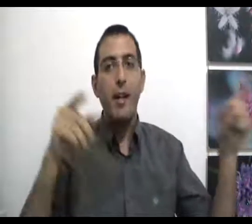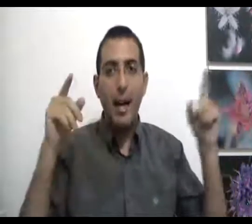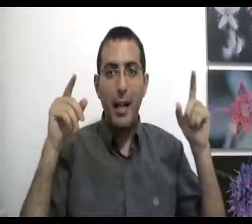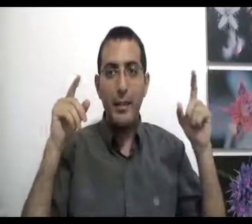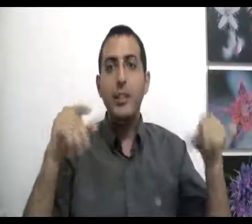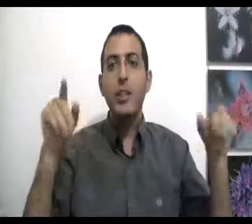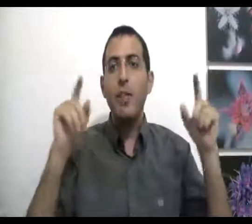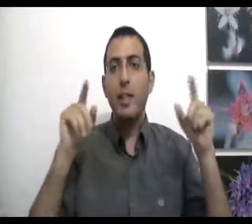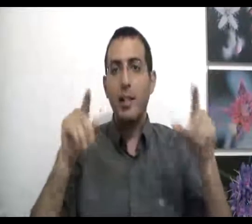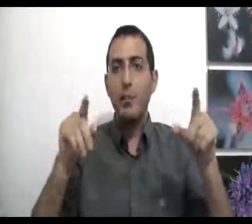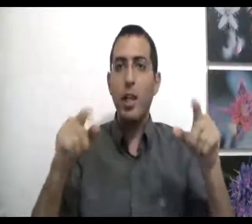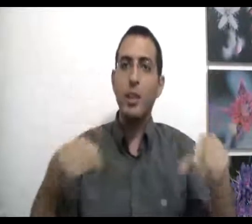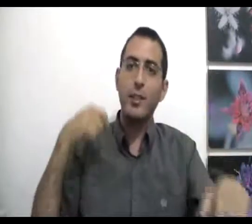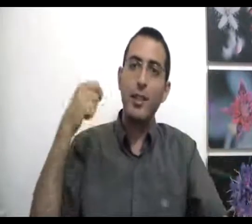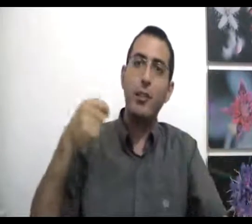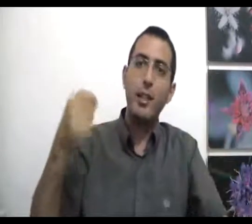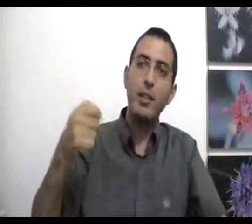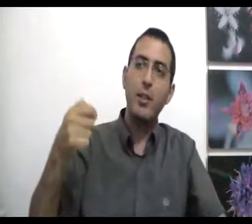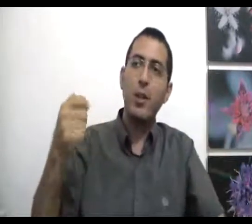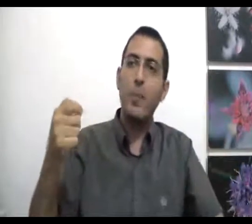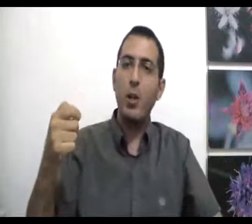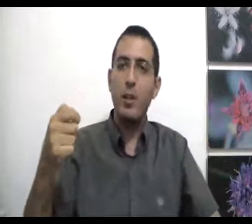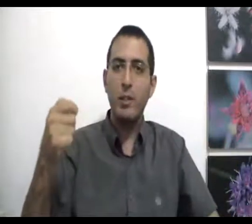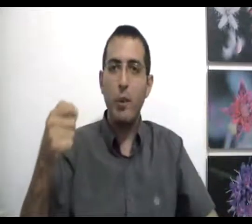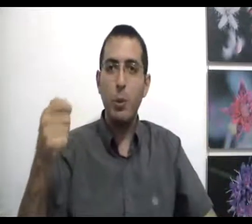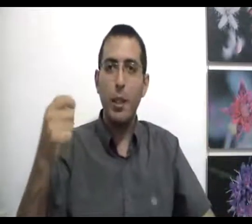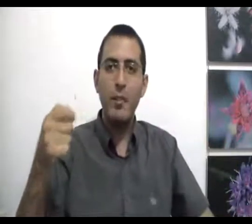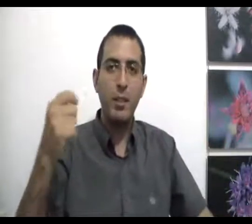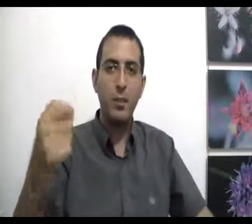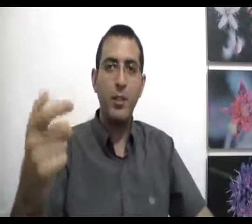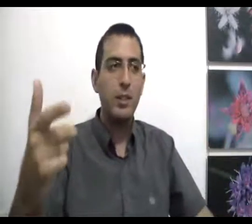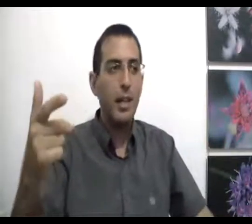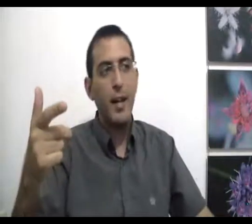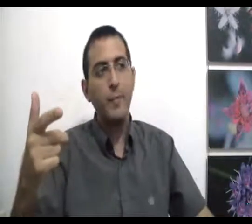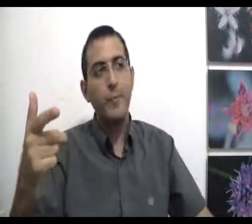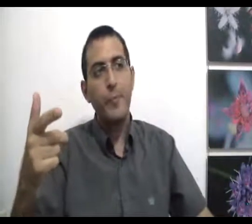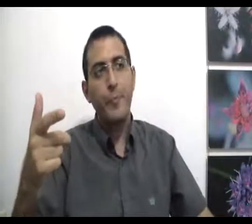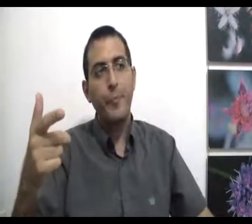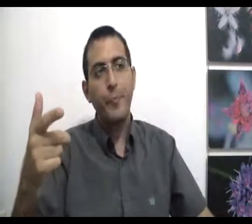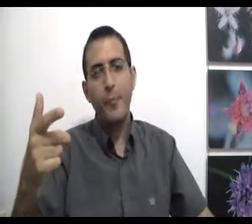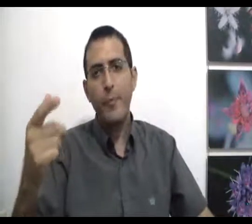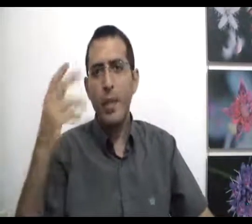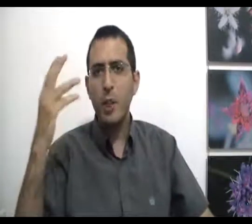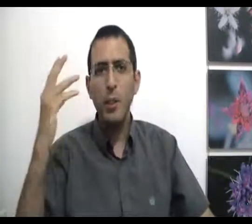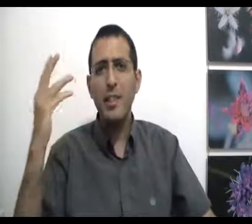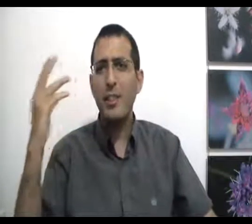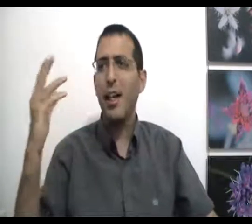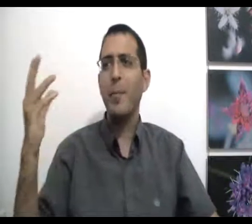זה שאתה אוהב את הילדים שלך שאתה נותן עכשיו את הולך ברחוב את הולך מישהו עני ואתה נותן לו צדקה זה לא בגלל שאתה רחמן